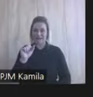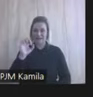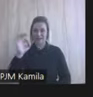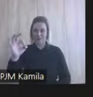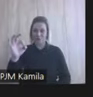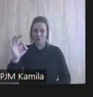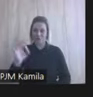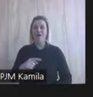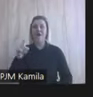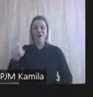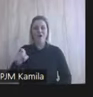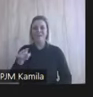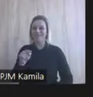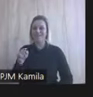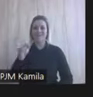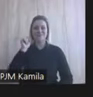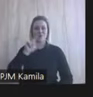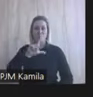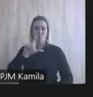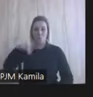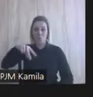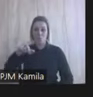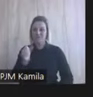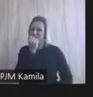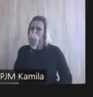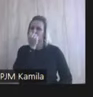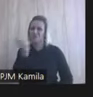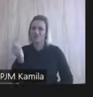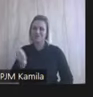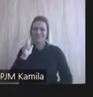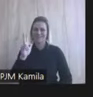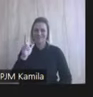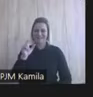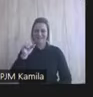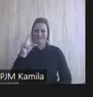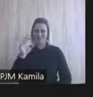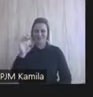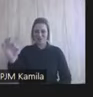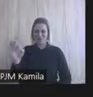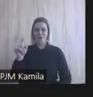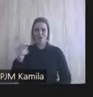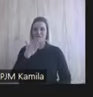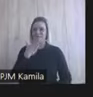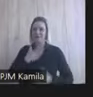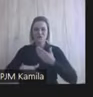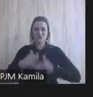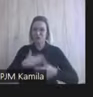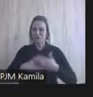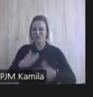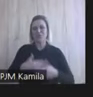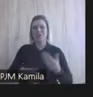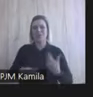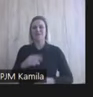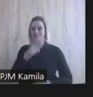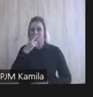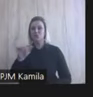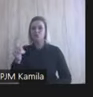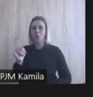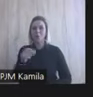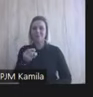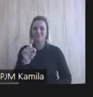bo Łucja uwielbia kakao i ona tak się cieszyła. Słuchajcie, to jest chyba to żółte na wprost. jak. Tak.